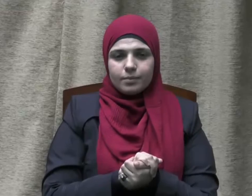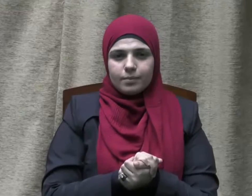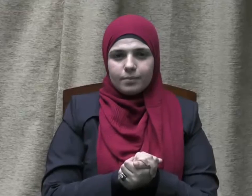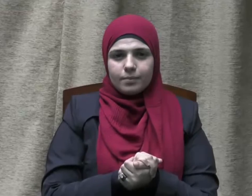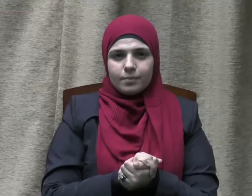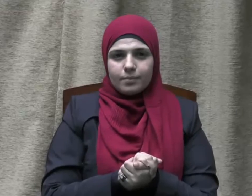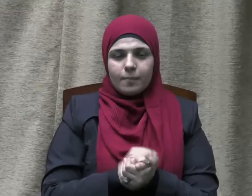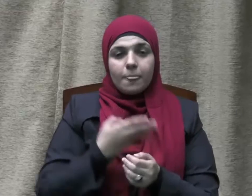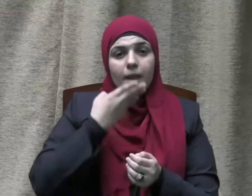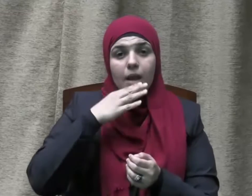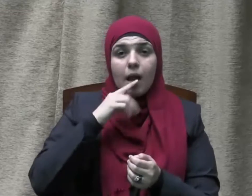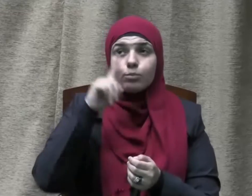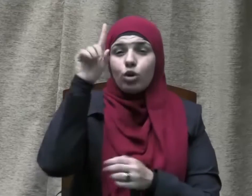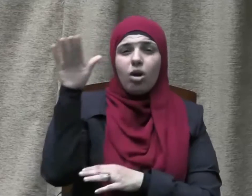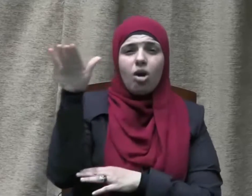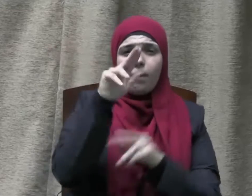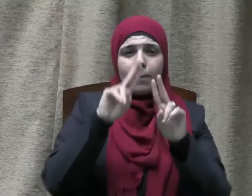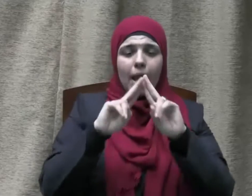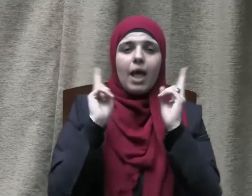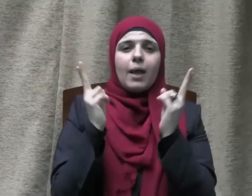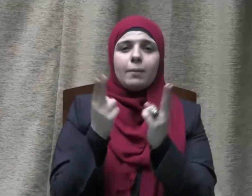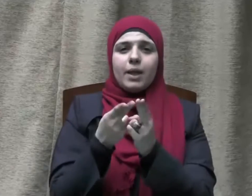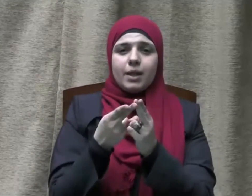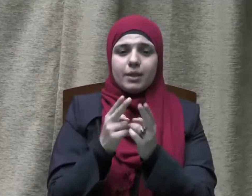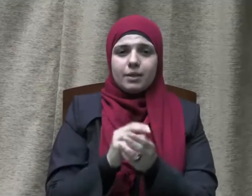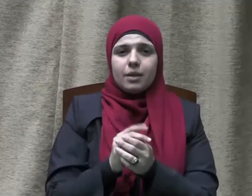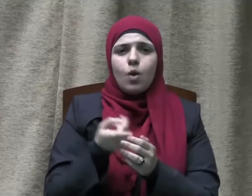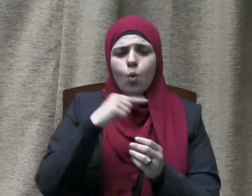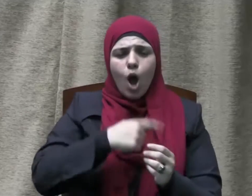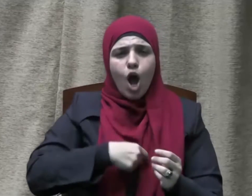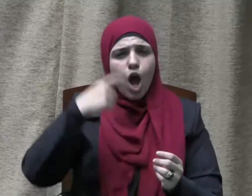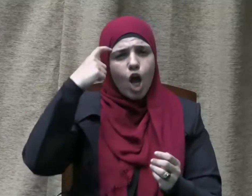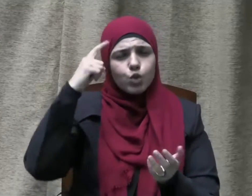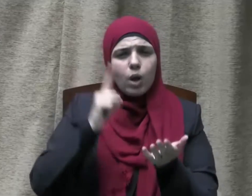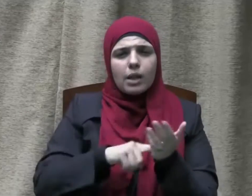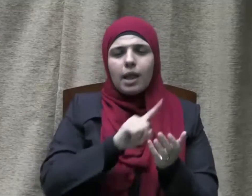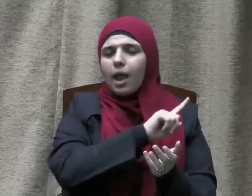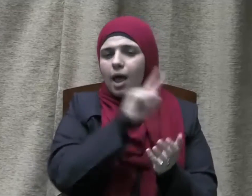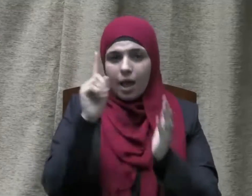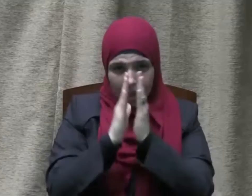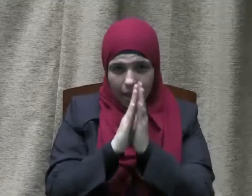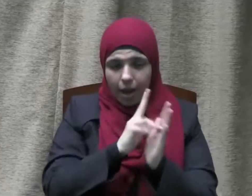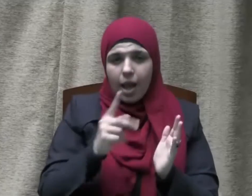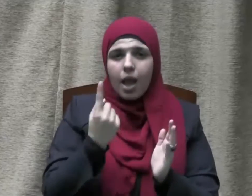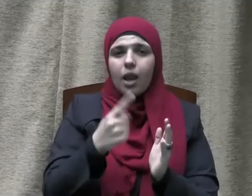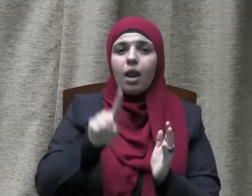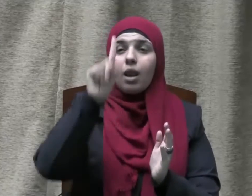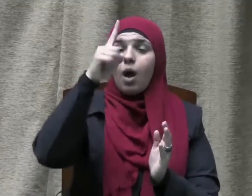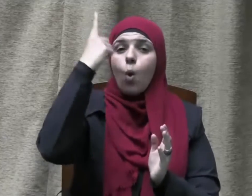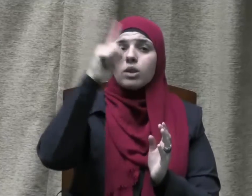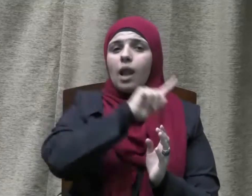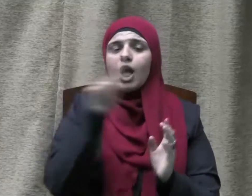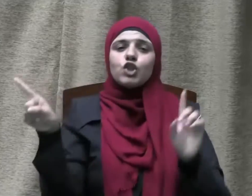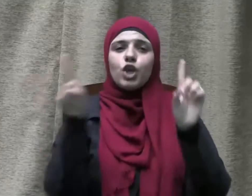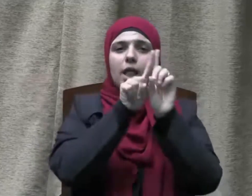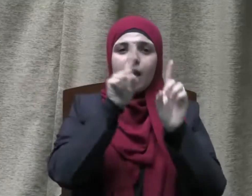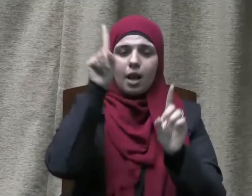الحمد لله رب العالمين وأشهد أن لا إله إلا الله وحده لا شريك له